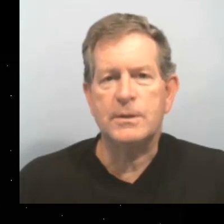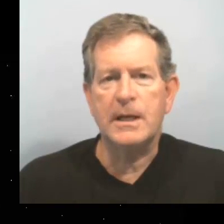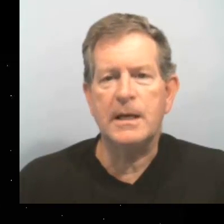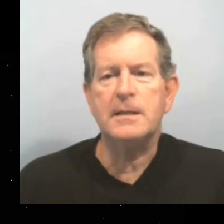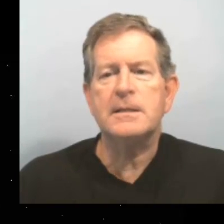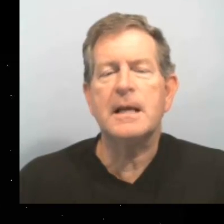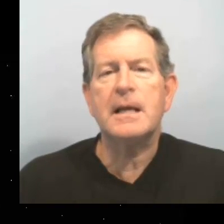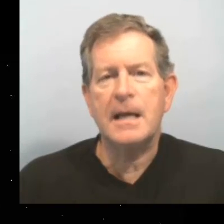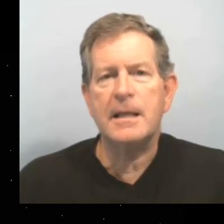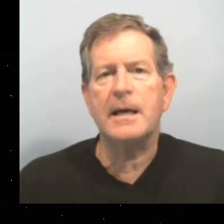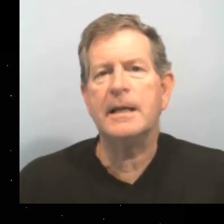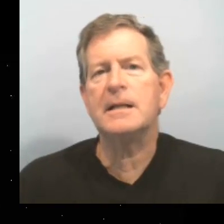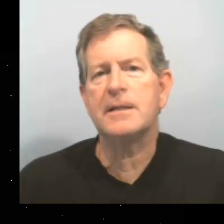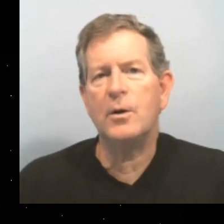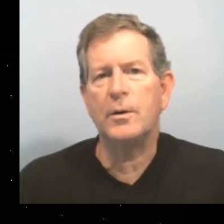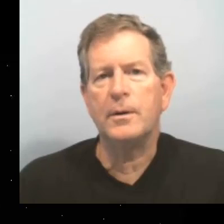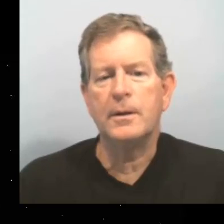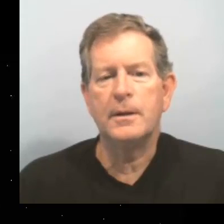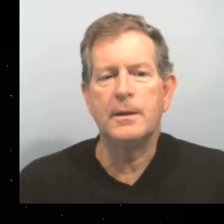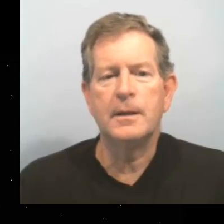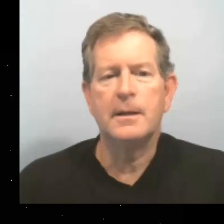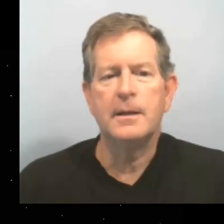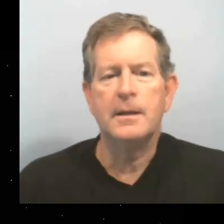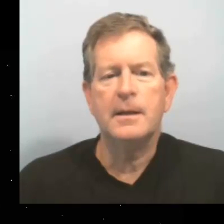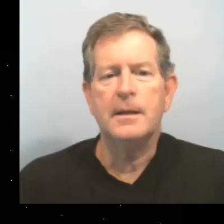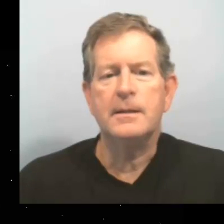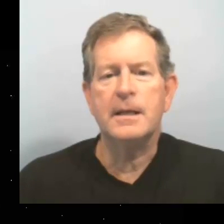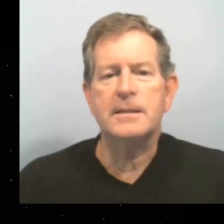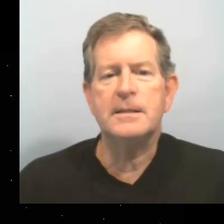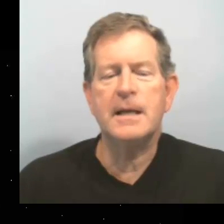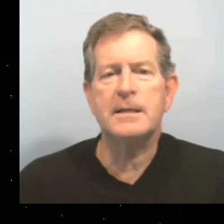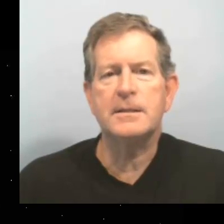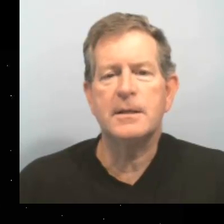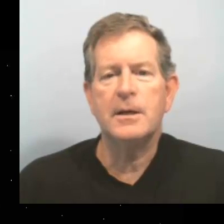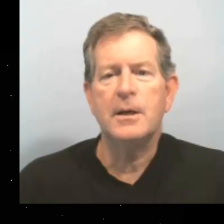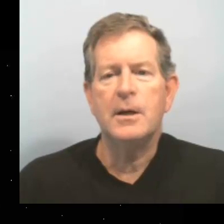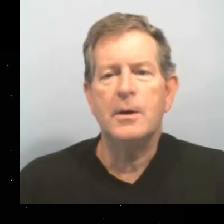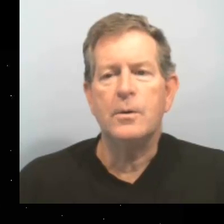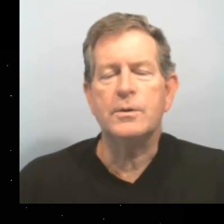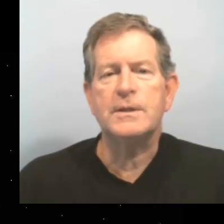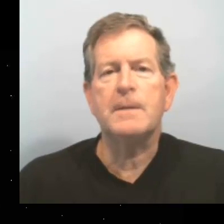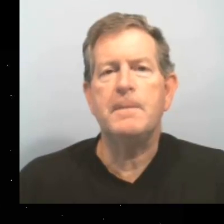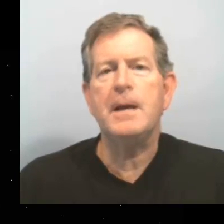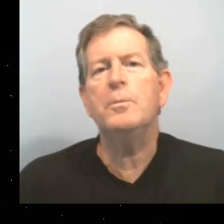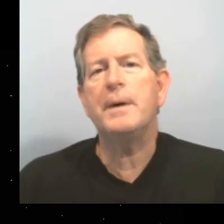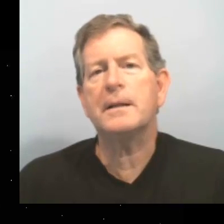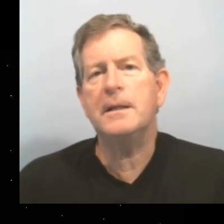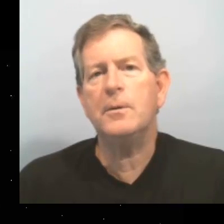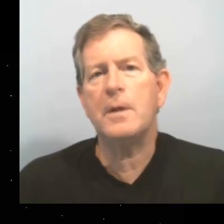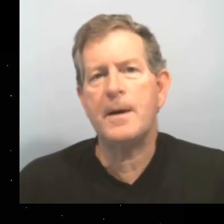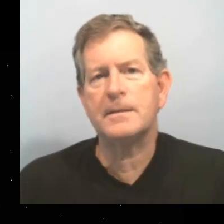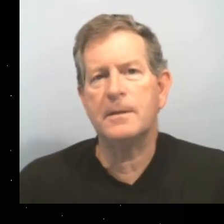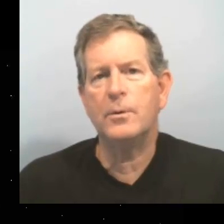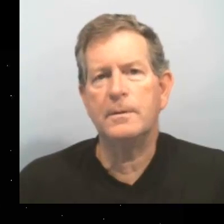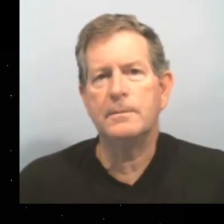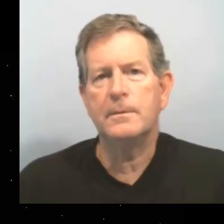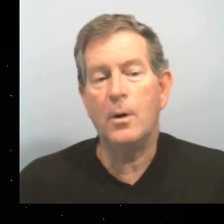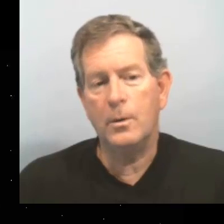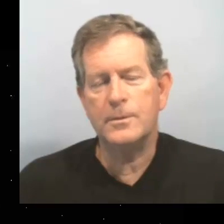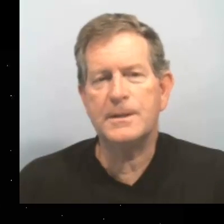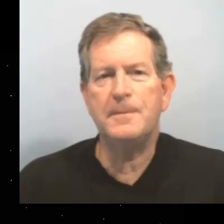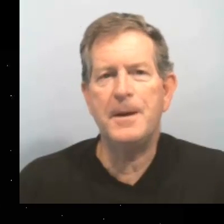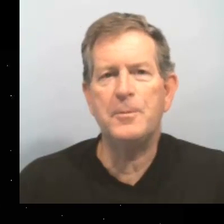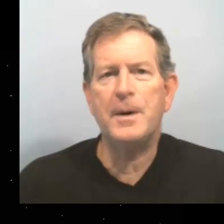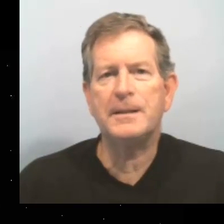Usted se queda en el salón. 16. Usted ve un partido de básquetbol